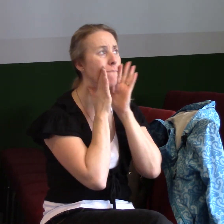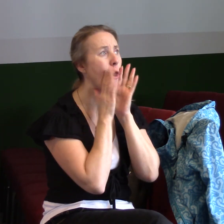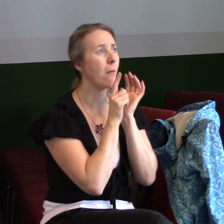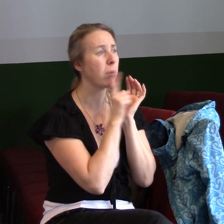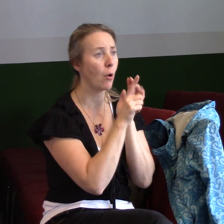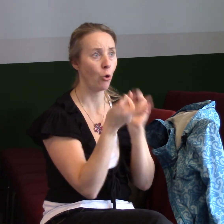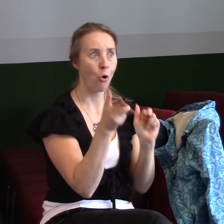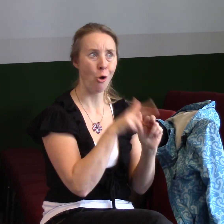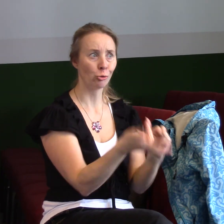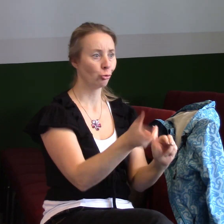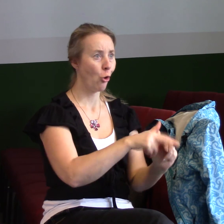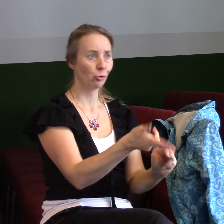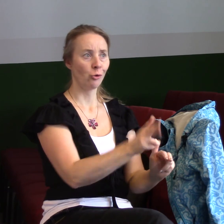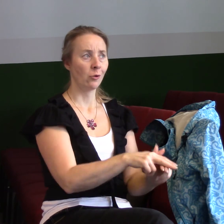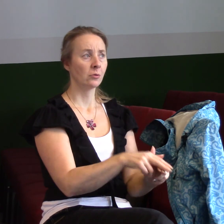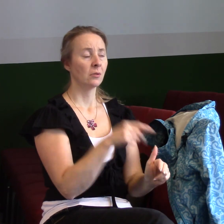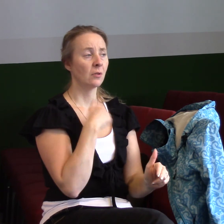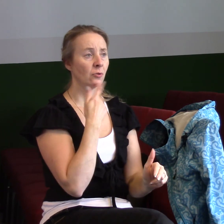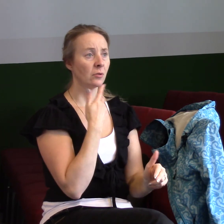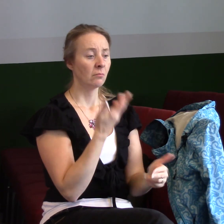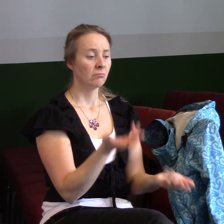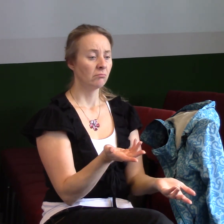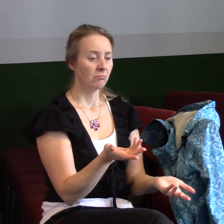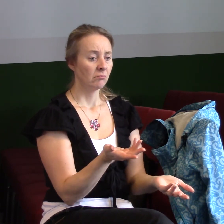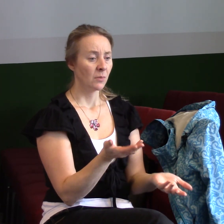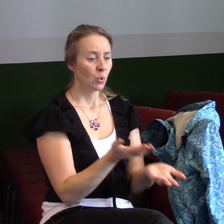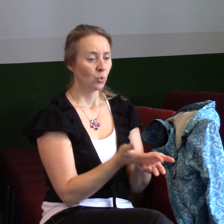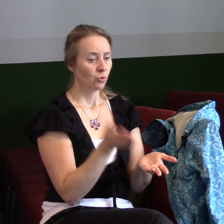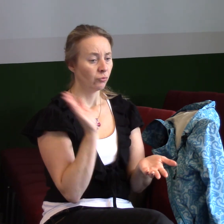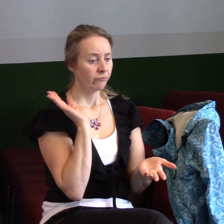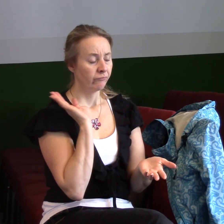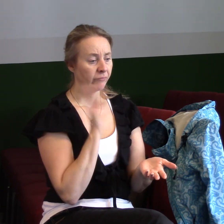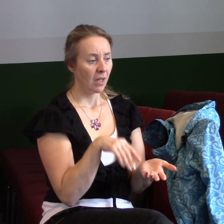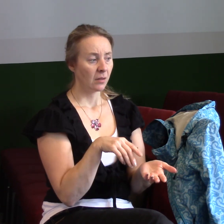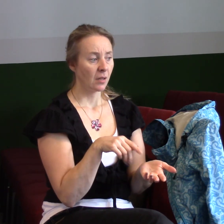bylo horší. A já jsem si říkal, to je v čudu tohleto. A říká jsem ještě jiná slova, co vám tady říká, nebudu.